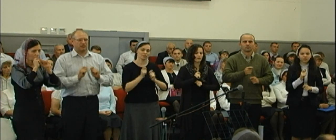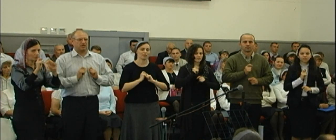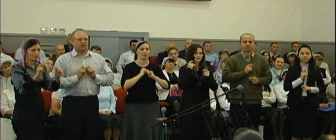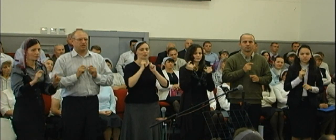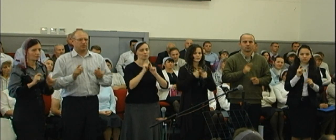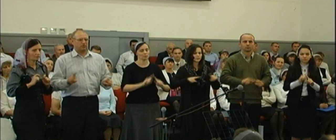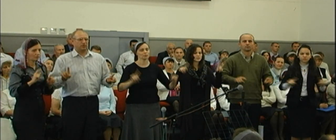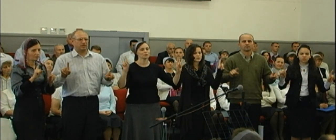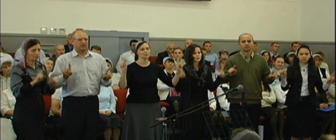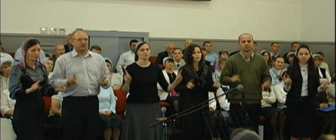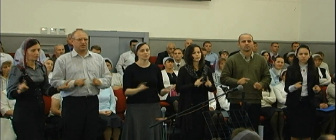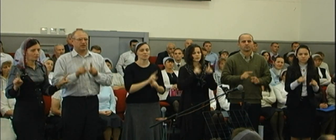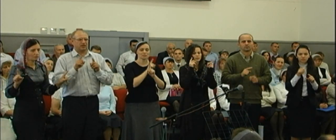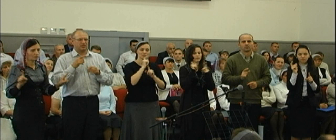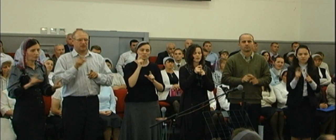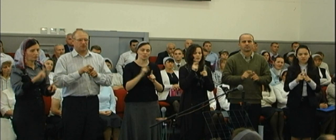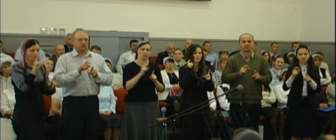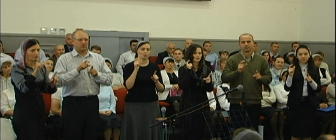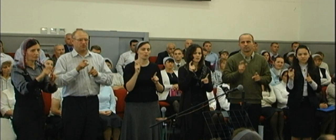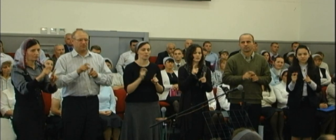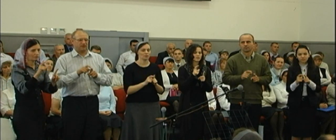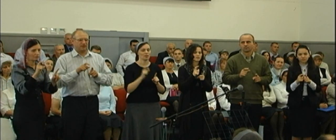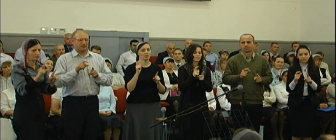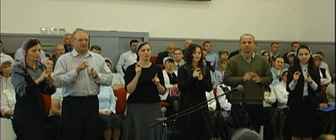подарит музыку слова